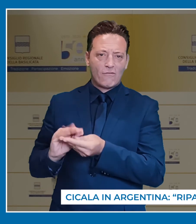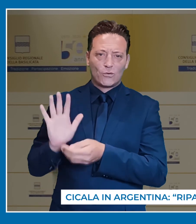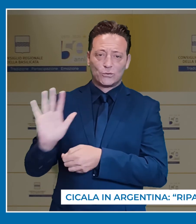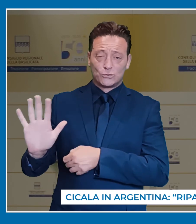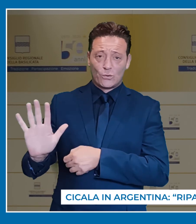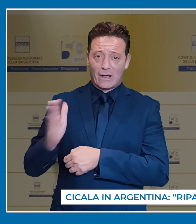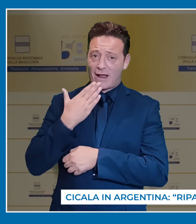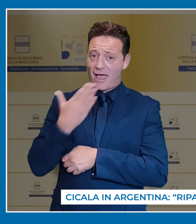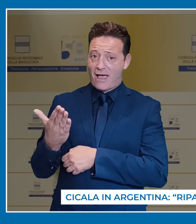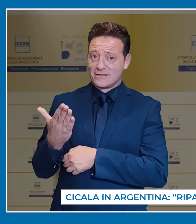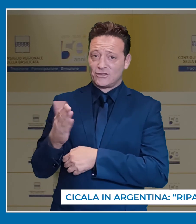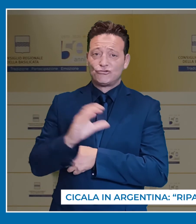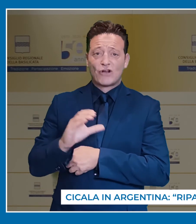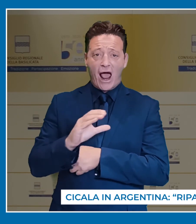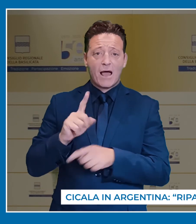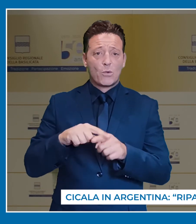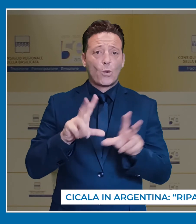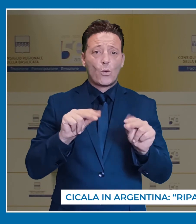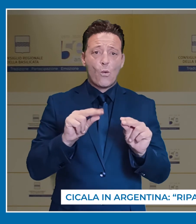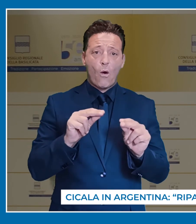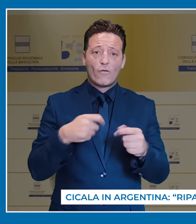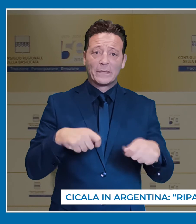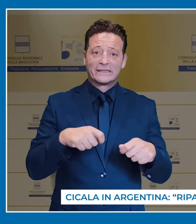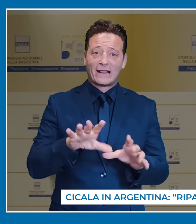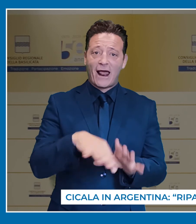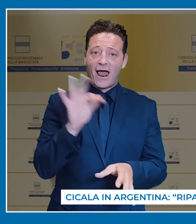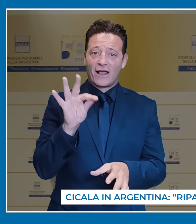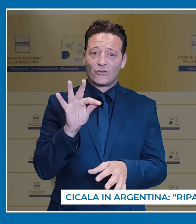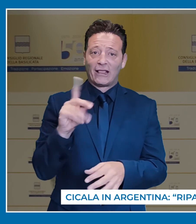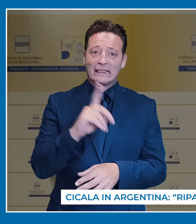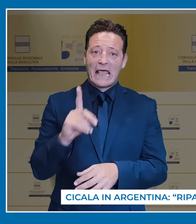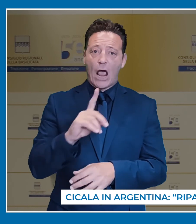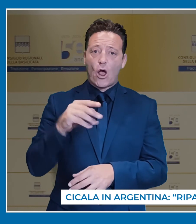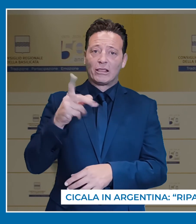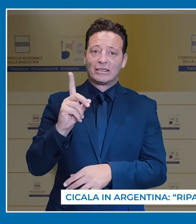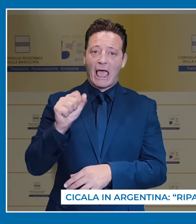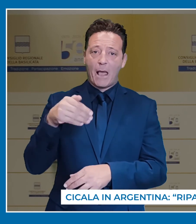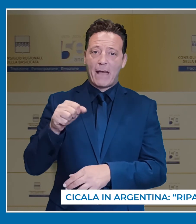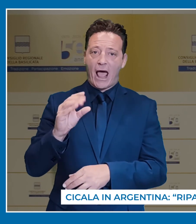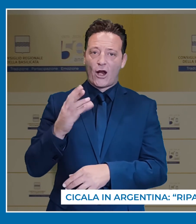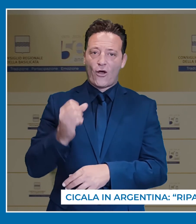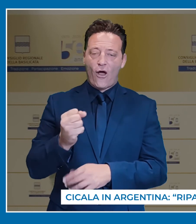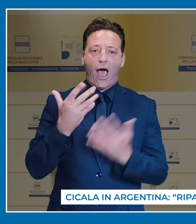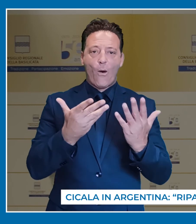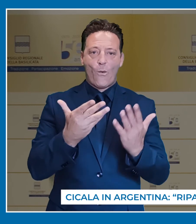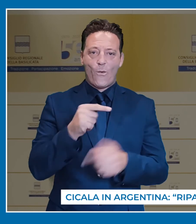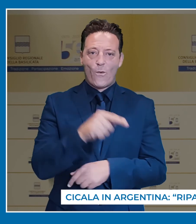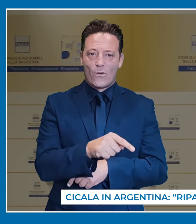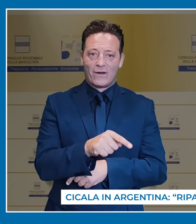svolto, Cicala ha formulato gli auguri al neopresidente Diego De Marco.